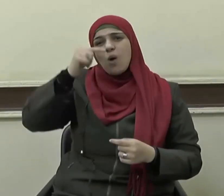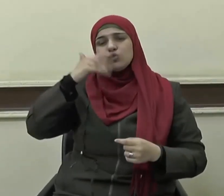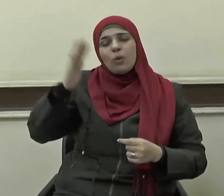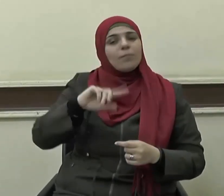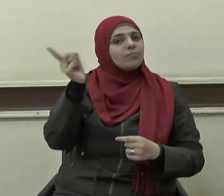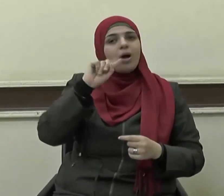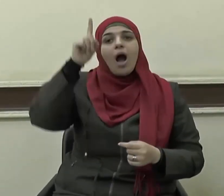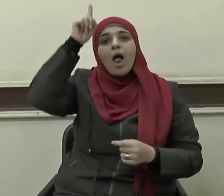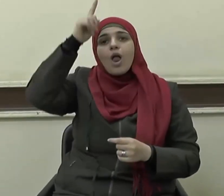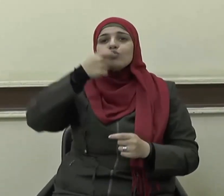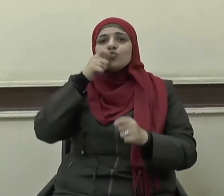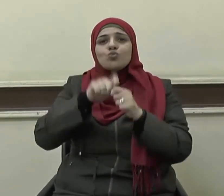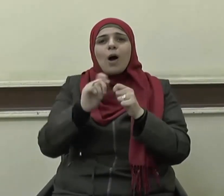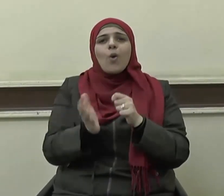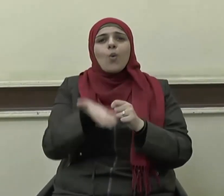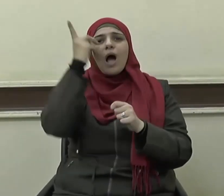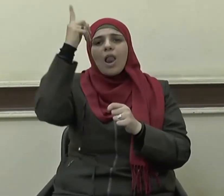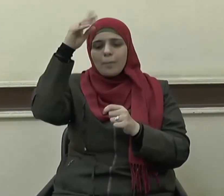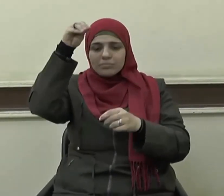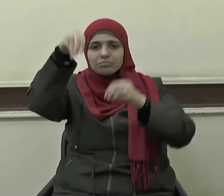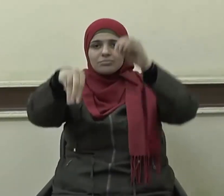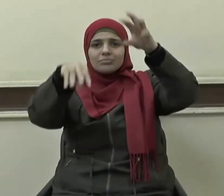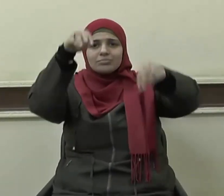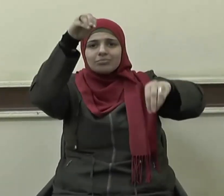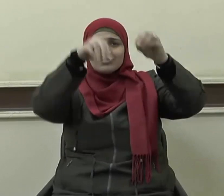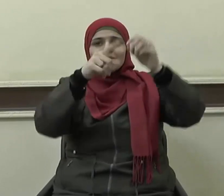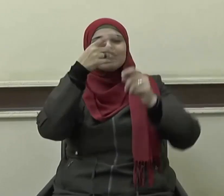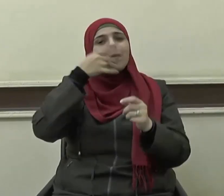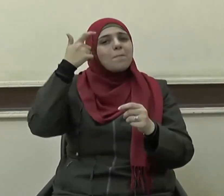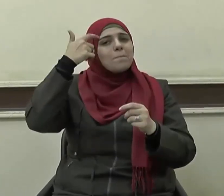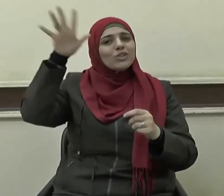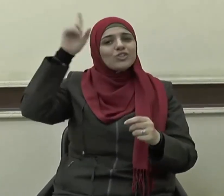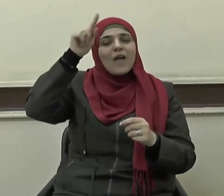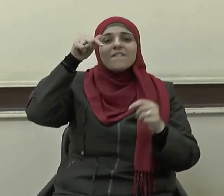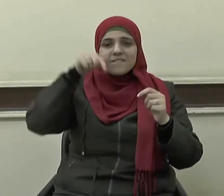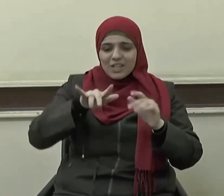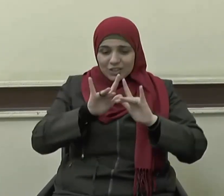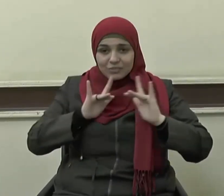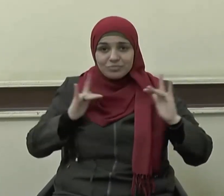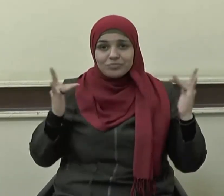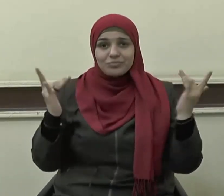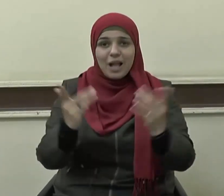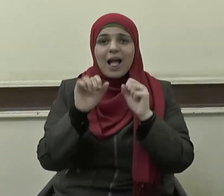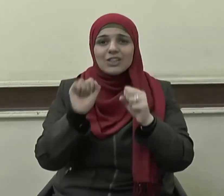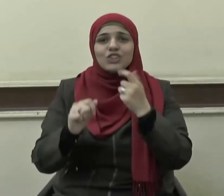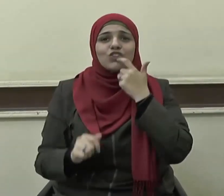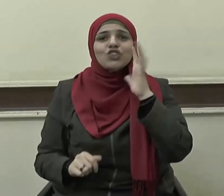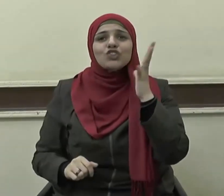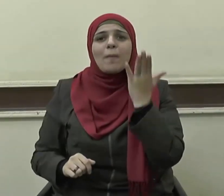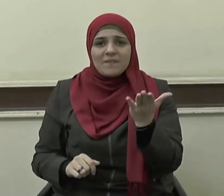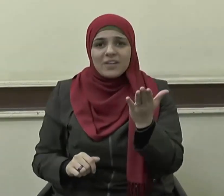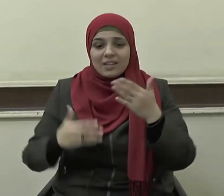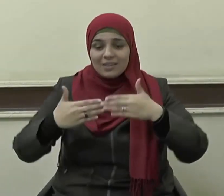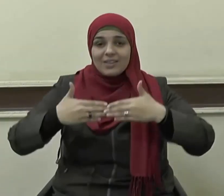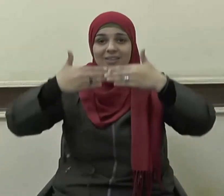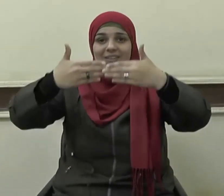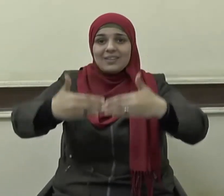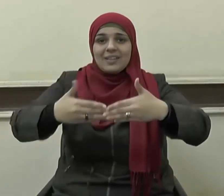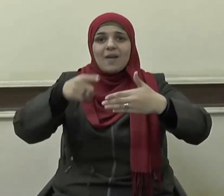يضعه حيث شاء فكان في مجلسه شباب وفي مقدمتهم عبد